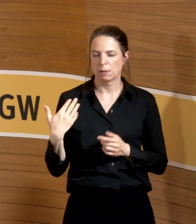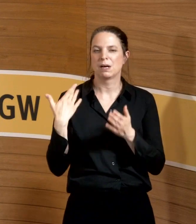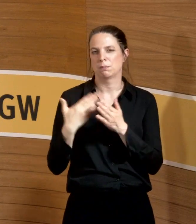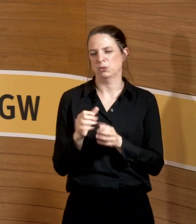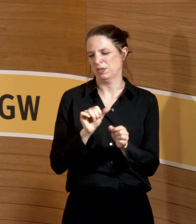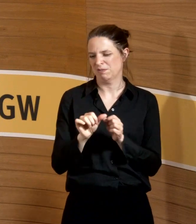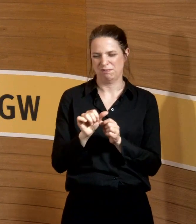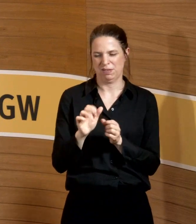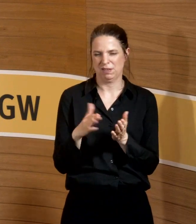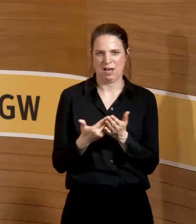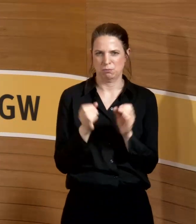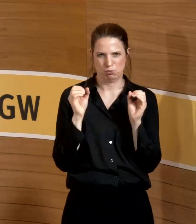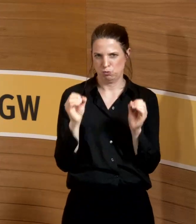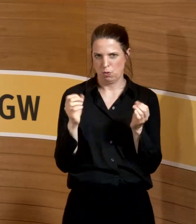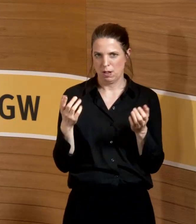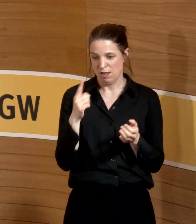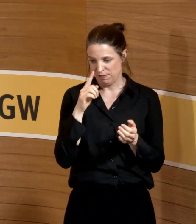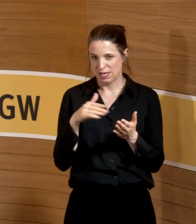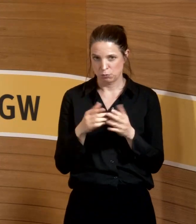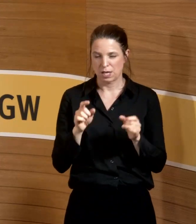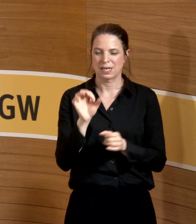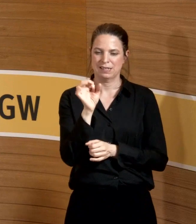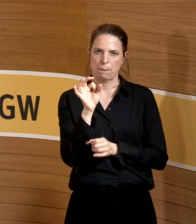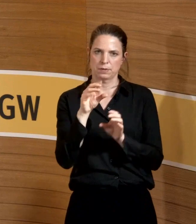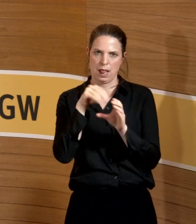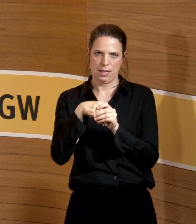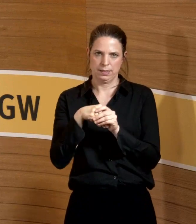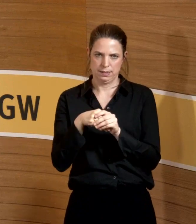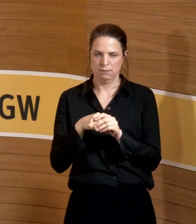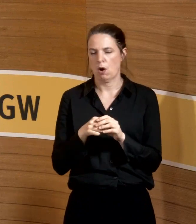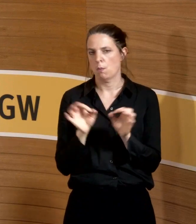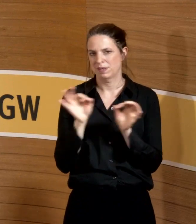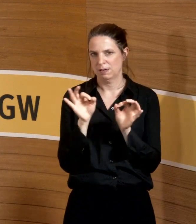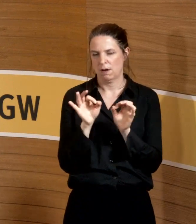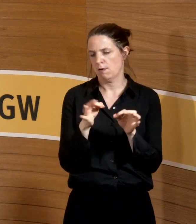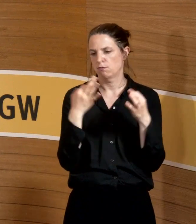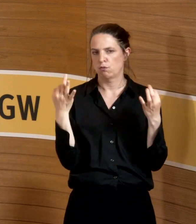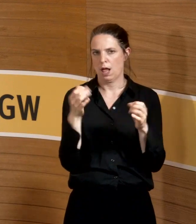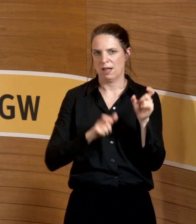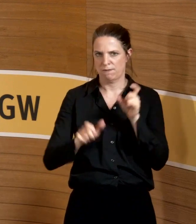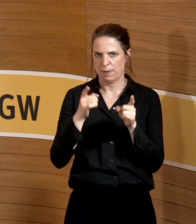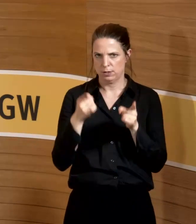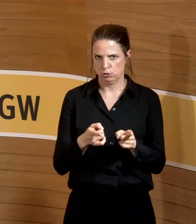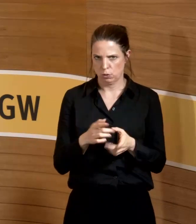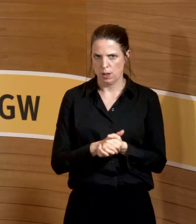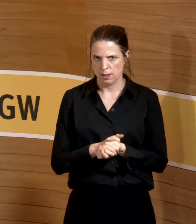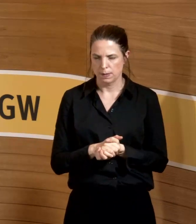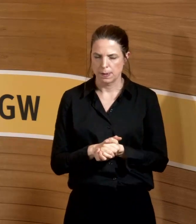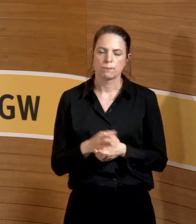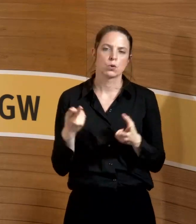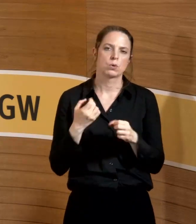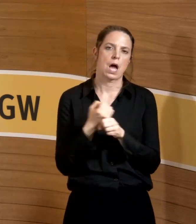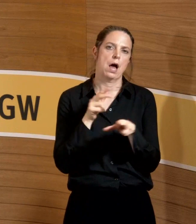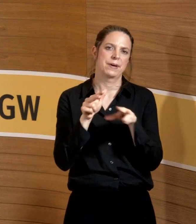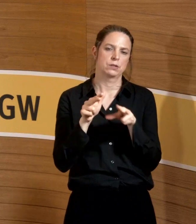noch an. Wenn sie es anbieten, ist es in gekapselter Form, um eine Gefährdung zu vermeiden natürlich. Sonst kann man es auch arbeitsorganisatorisch